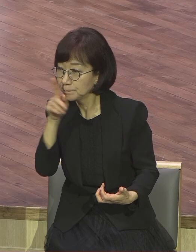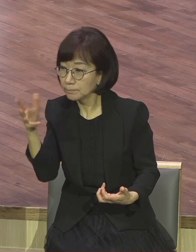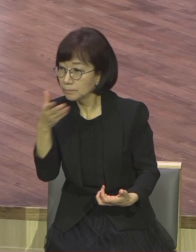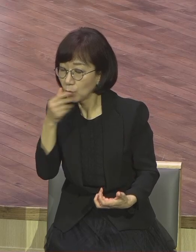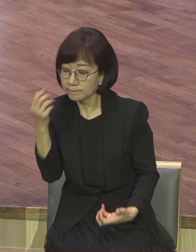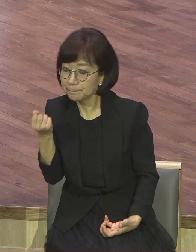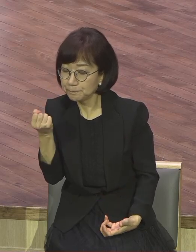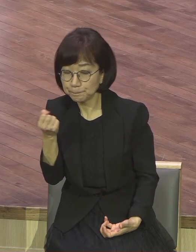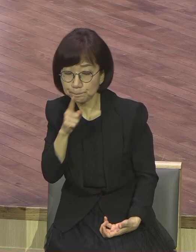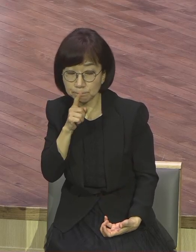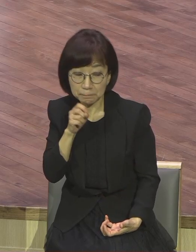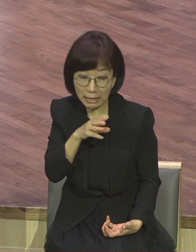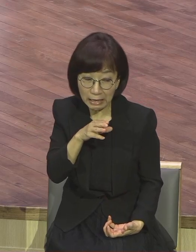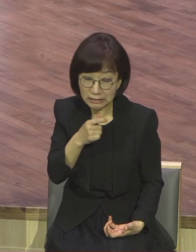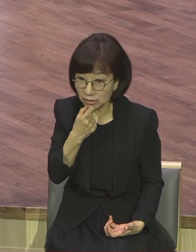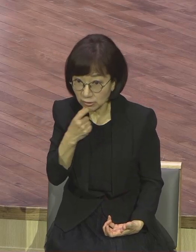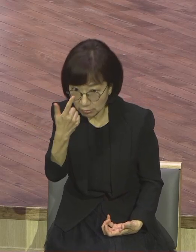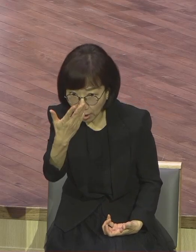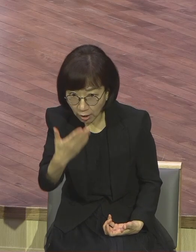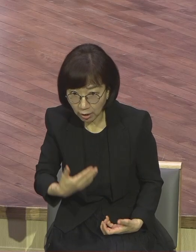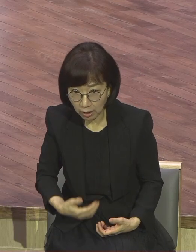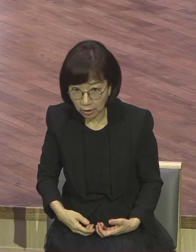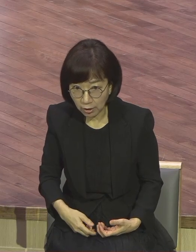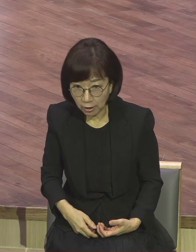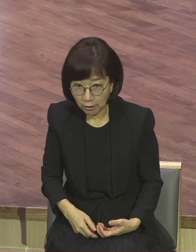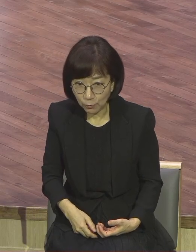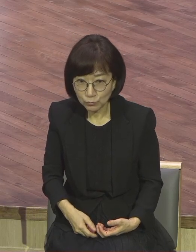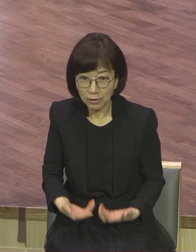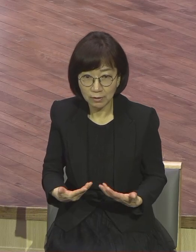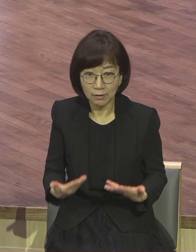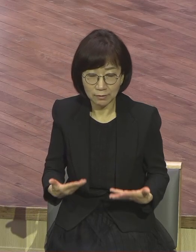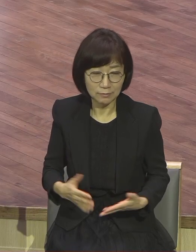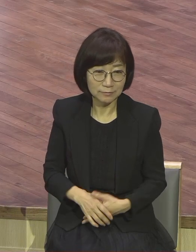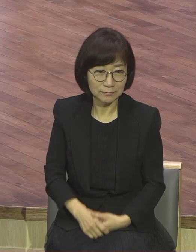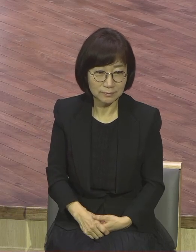말하는 게 부담됩니까. 짜증납니까. 화가 납니까.